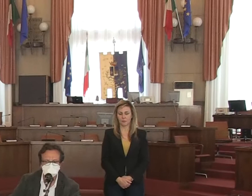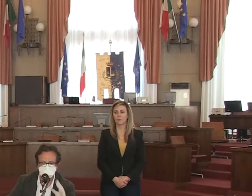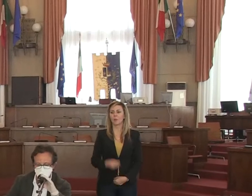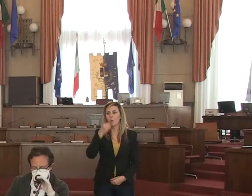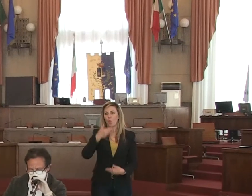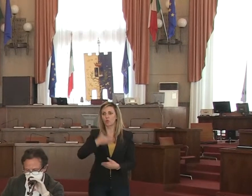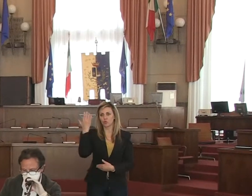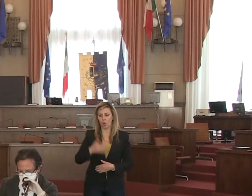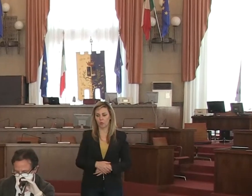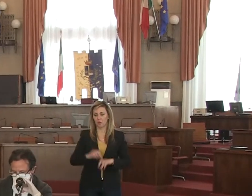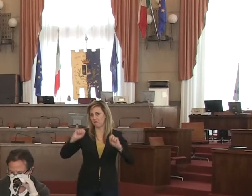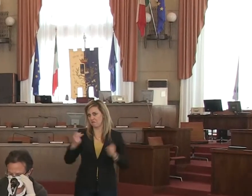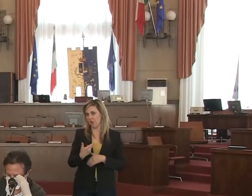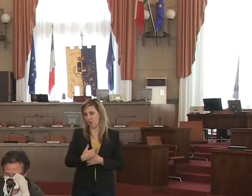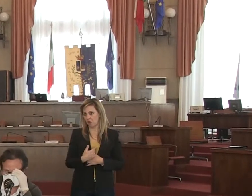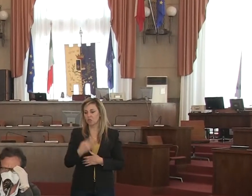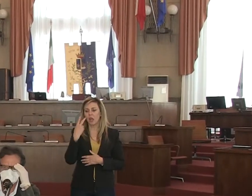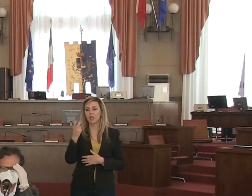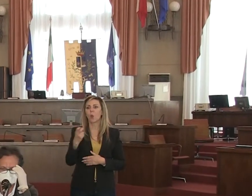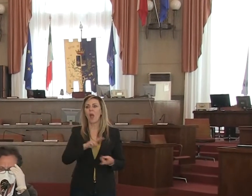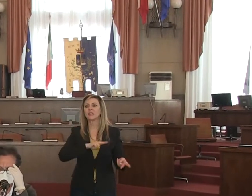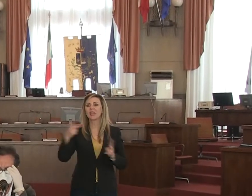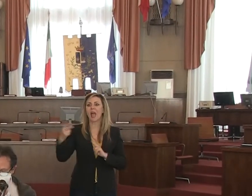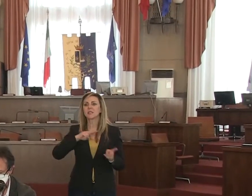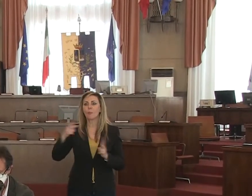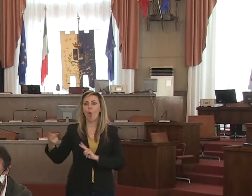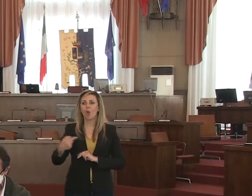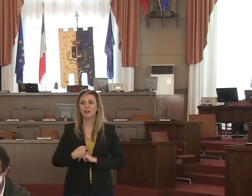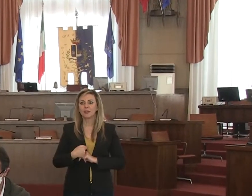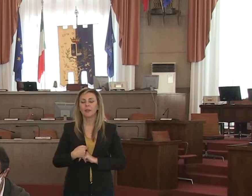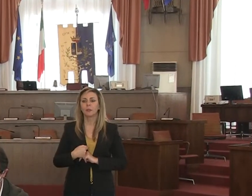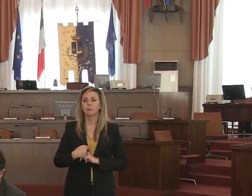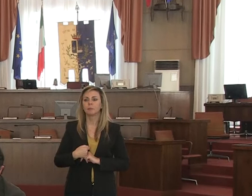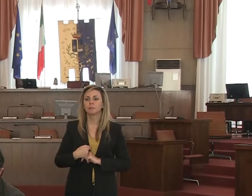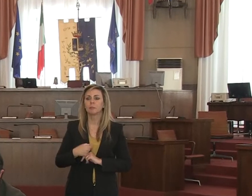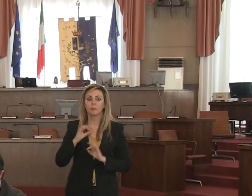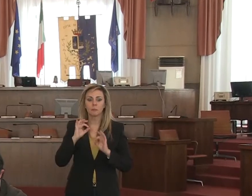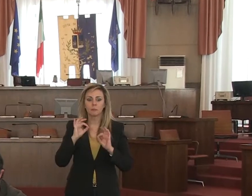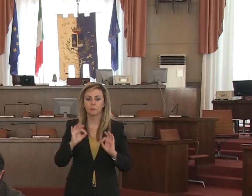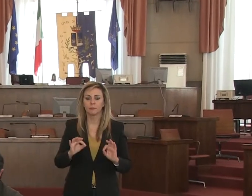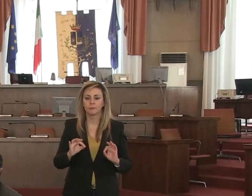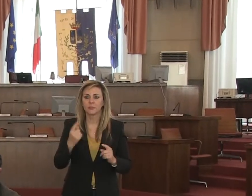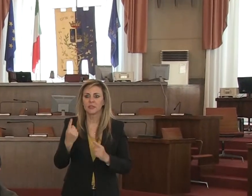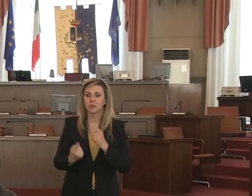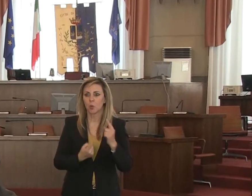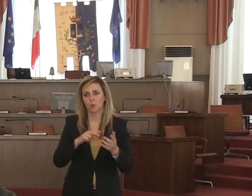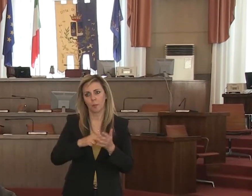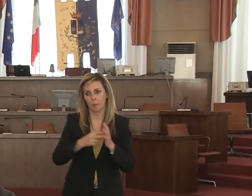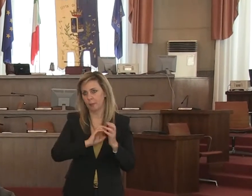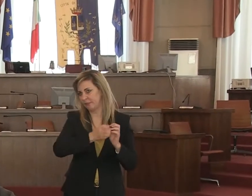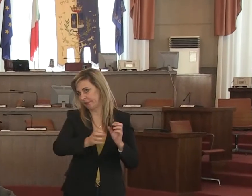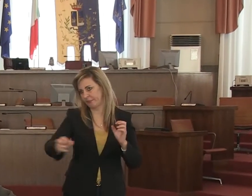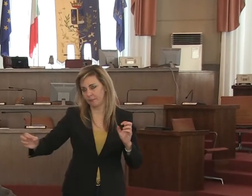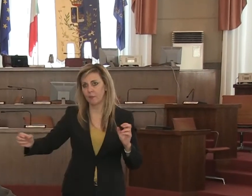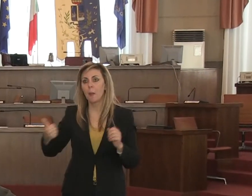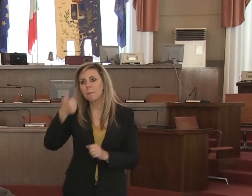Buongiorno velocemente e per quanto riguarda i trasporti ci siamo eh trovati di fronte diversi ordini di problemi. Il primo quello di garantire